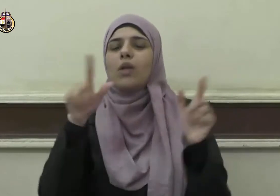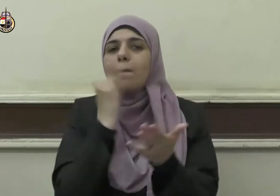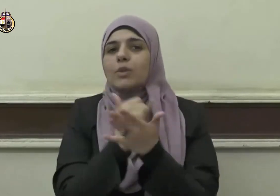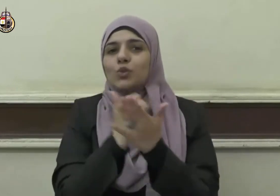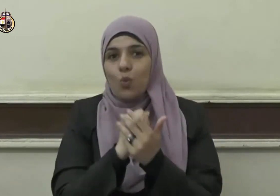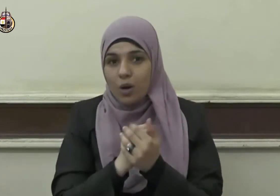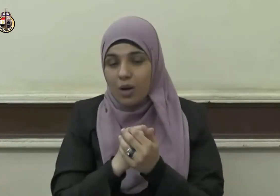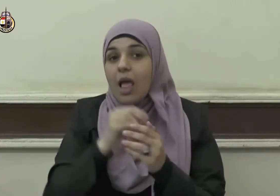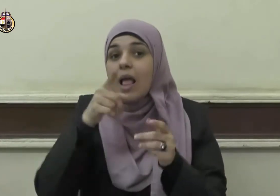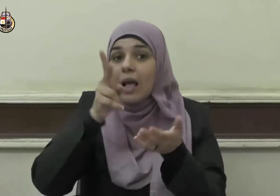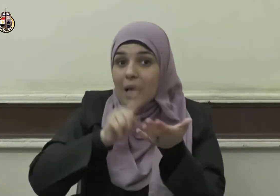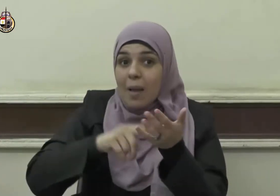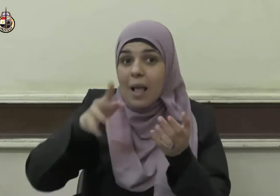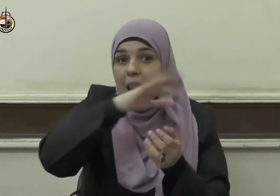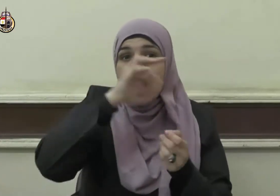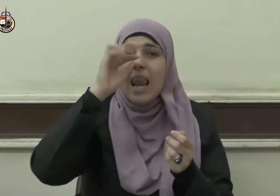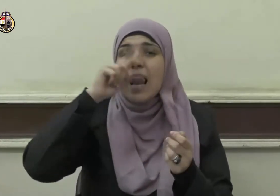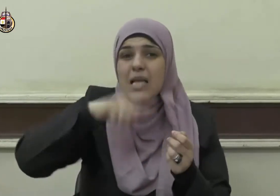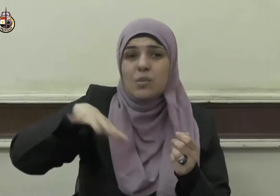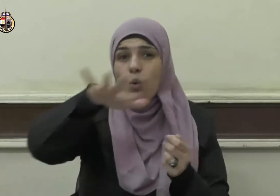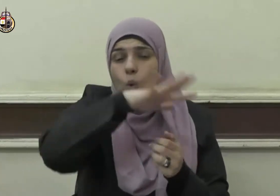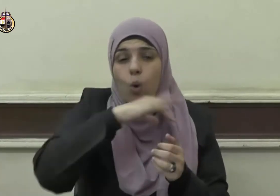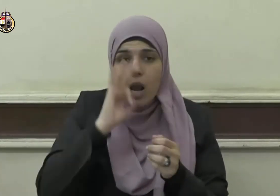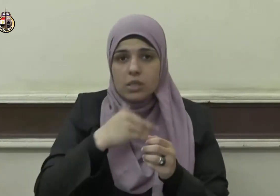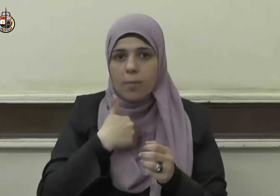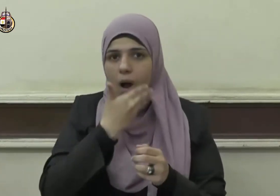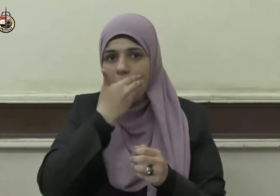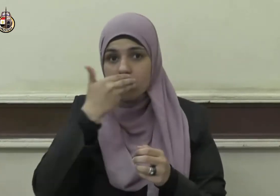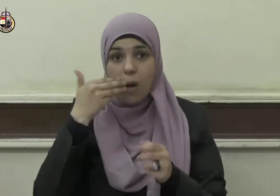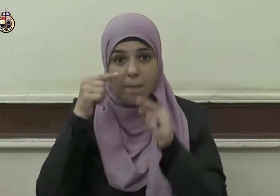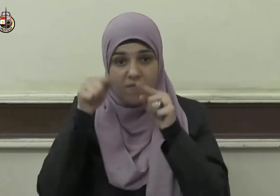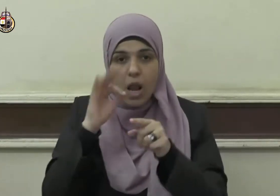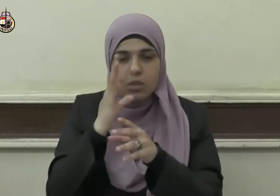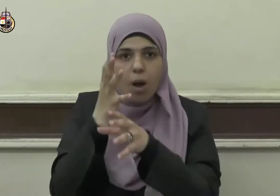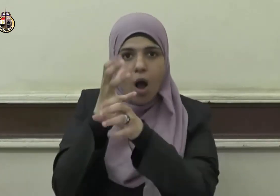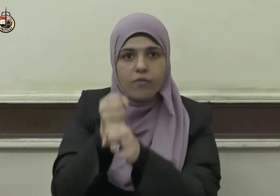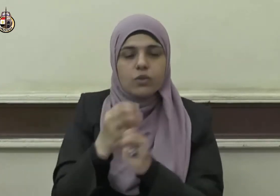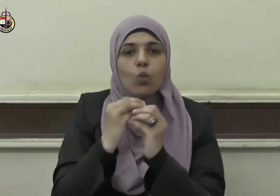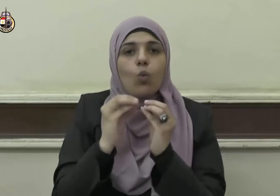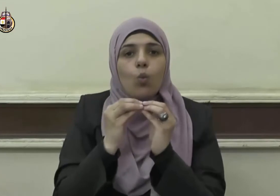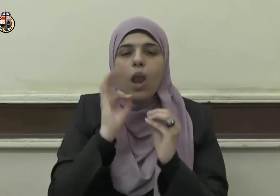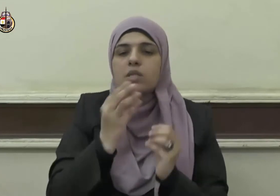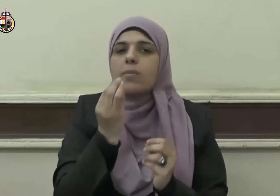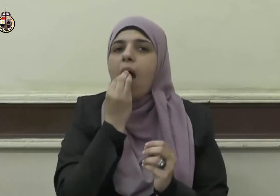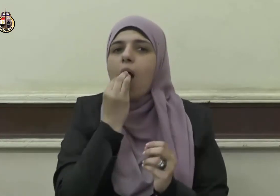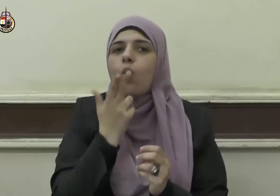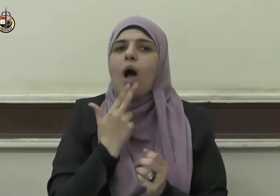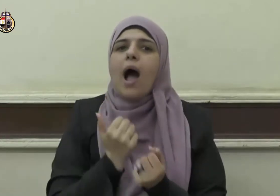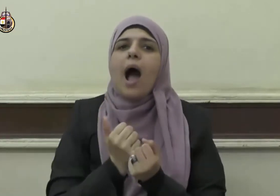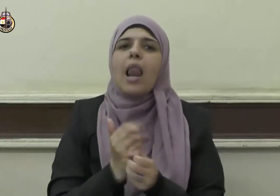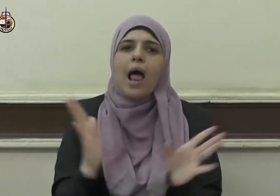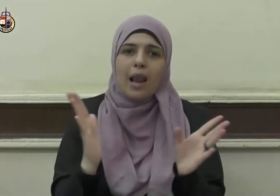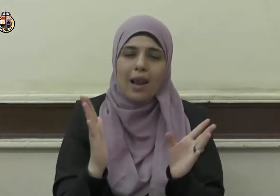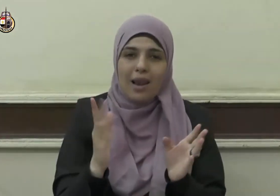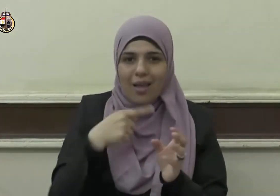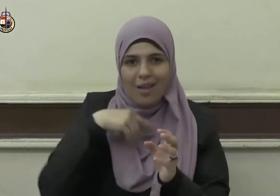من أهم ما يجب أن يحرص عليه الصائف أكل الحلال واستجابة